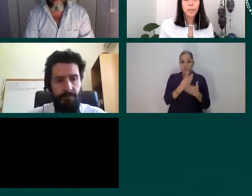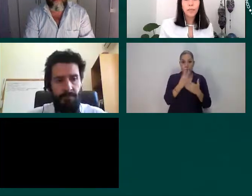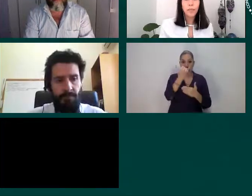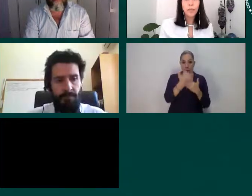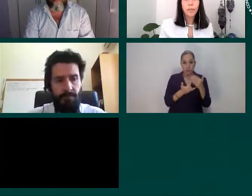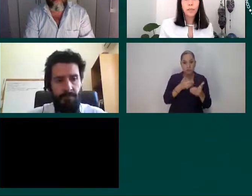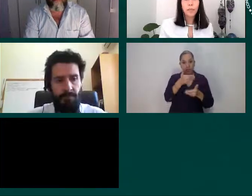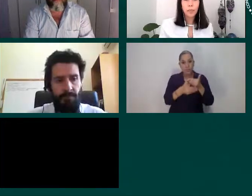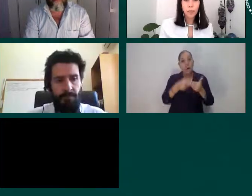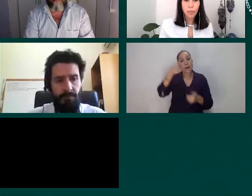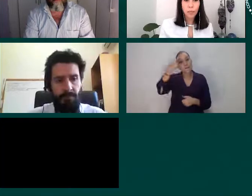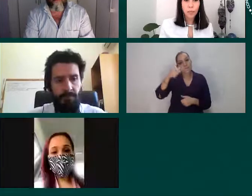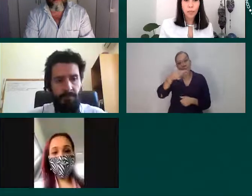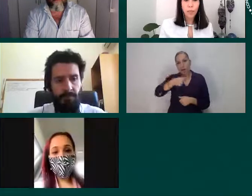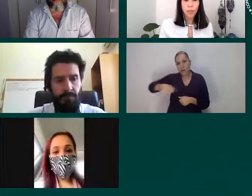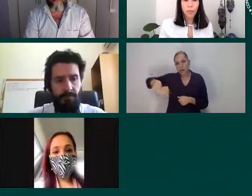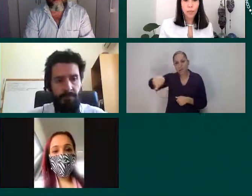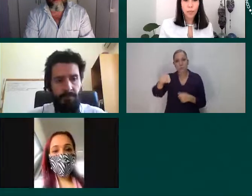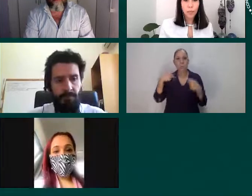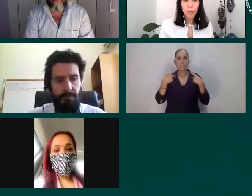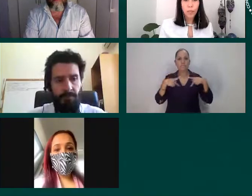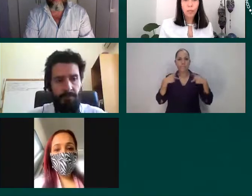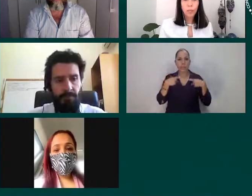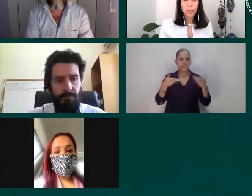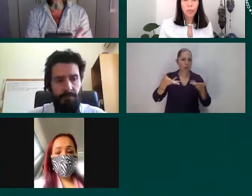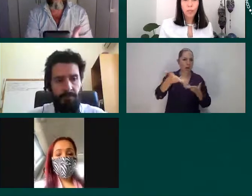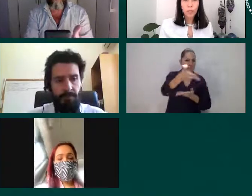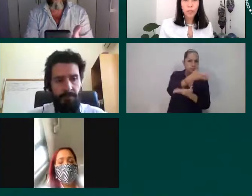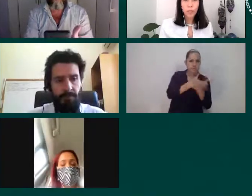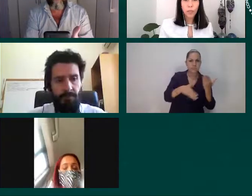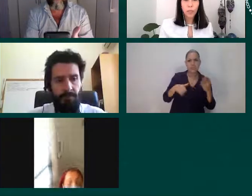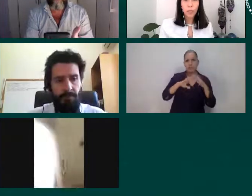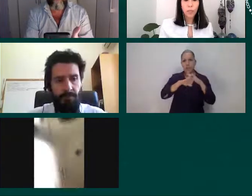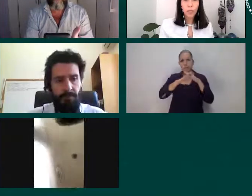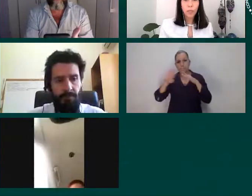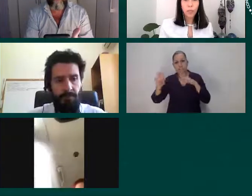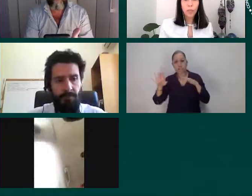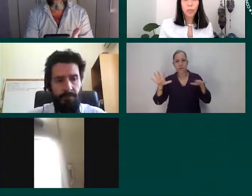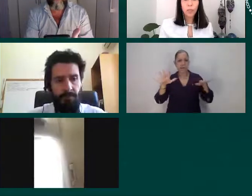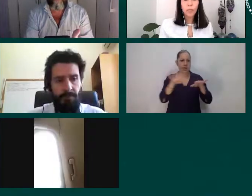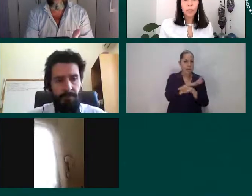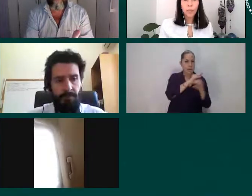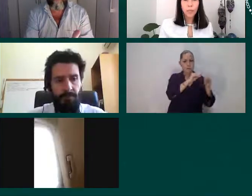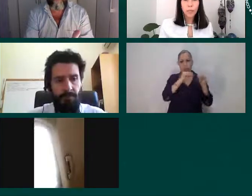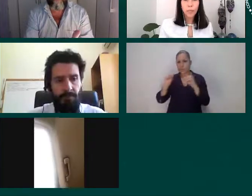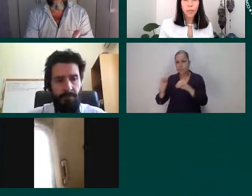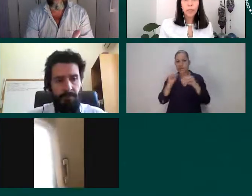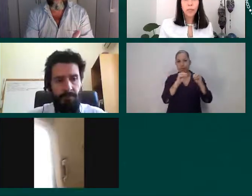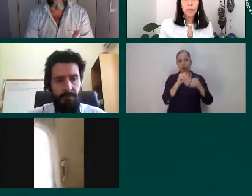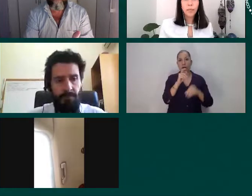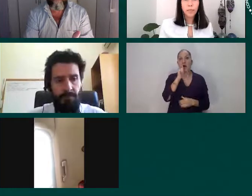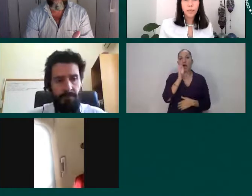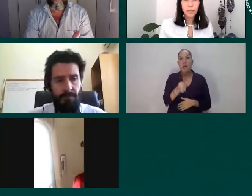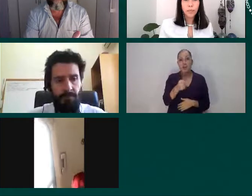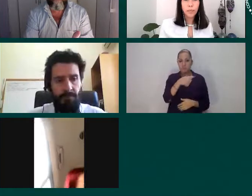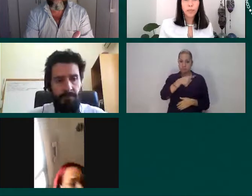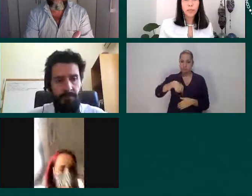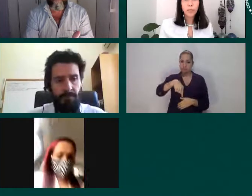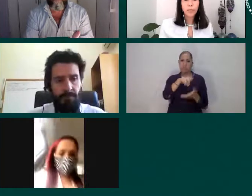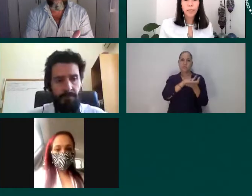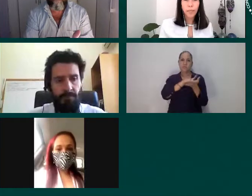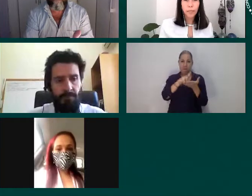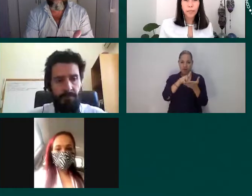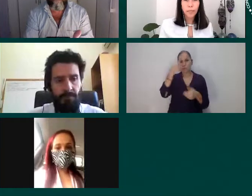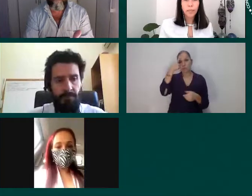económicos, sociales y culturales. A la vez que los derechos de las personas migrantes, solicitantes de asilo, personas refugiadas,